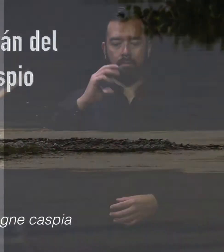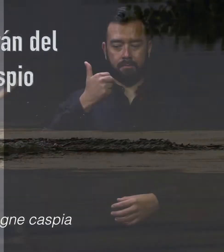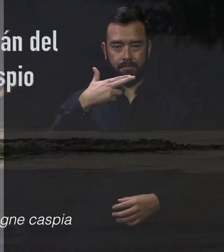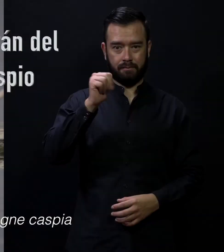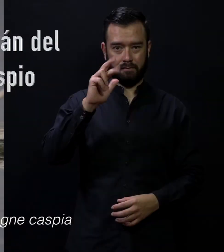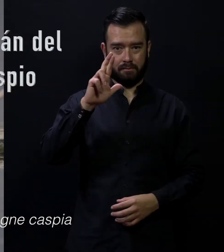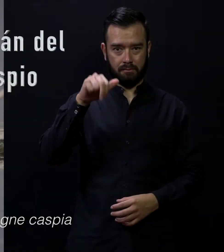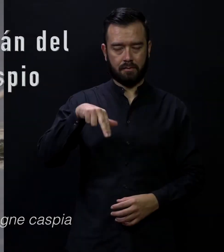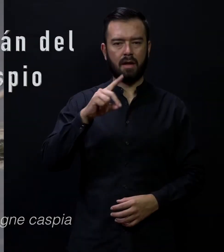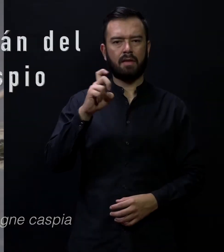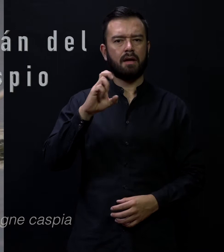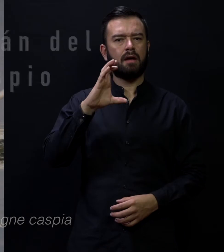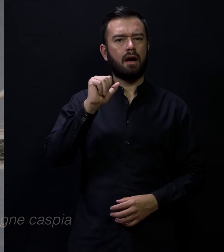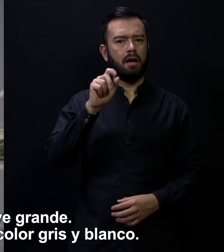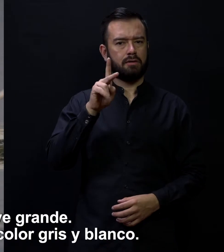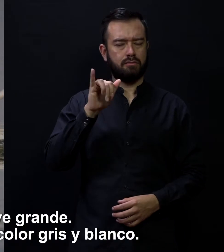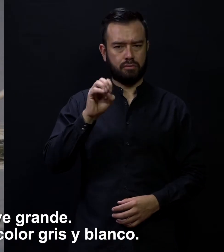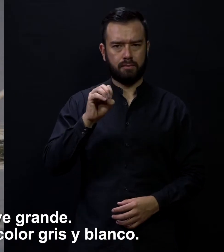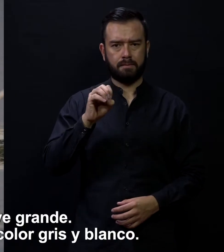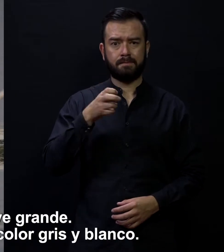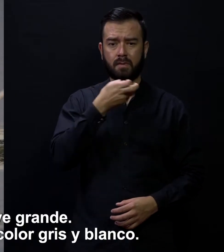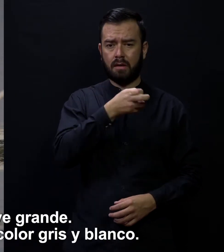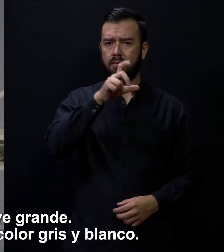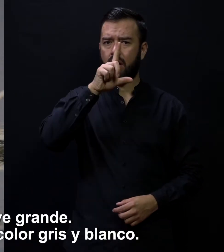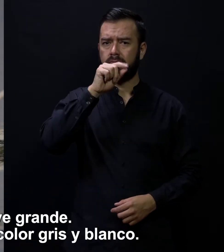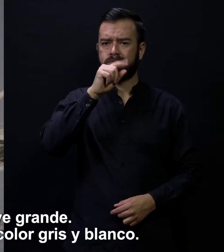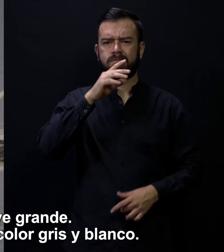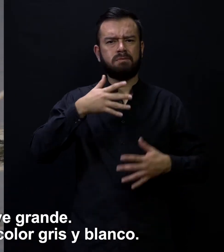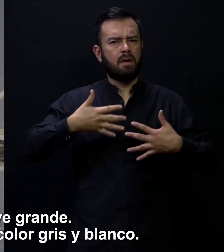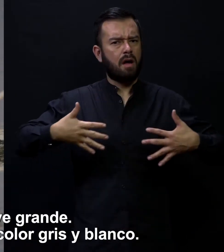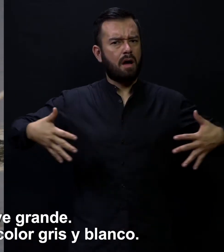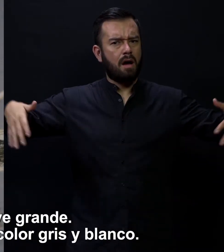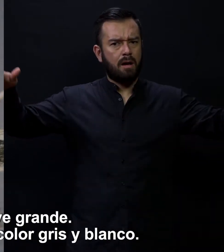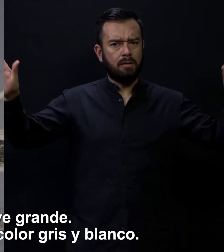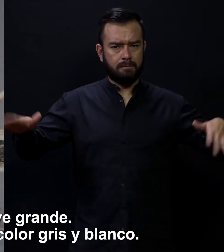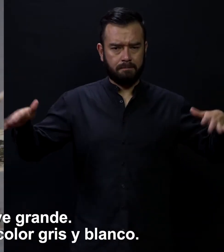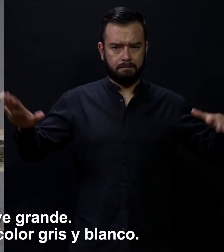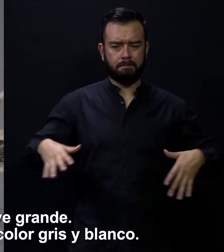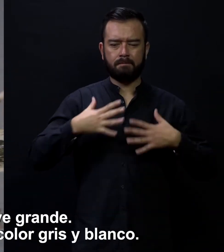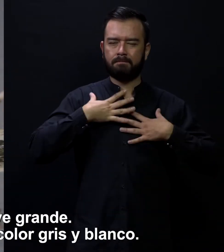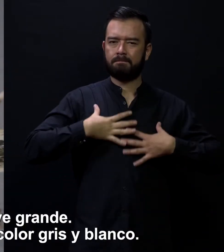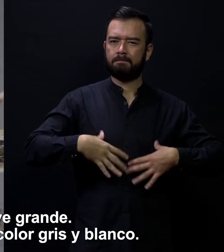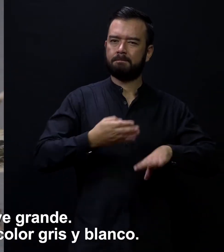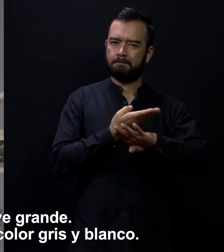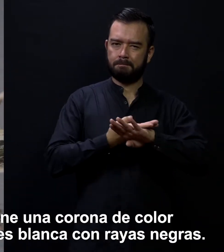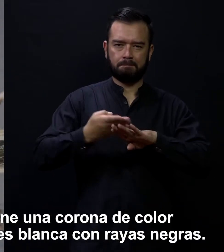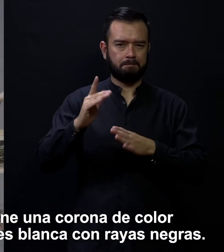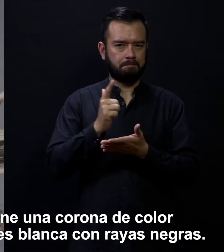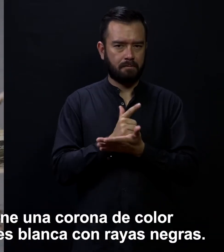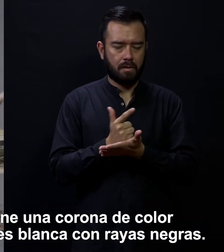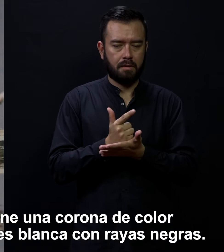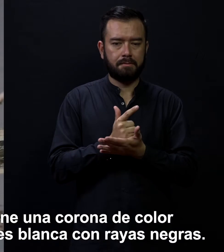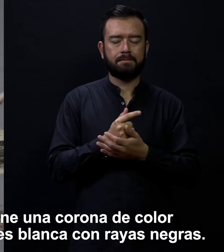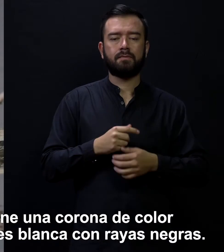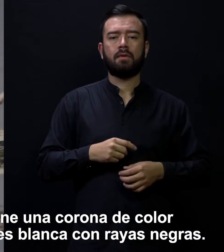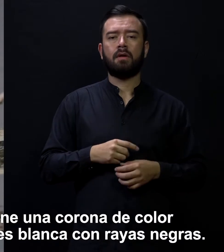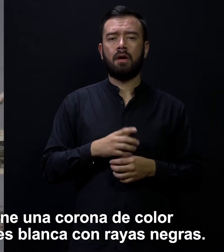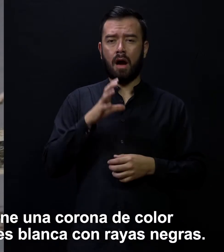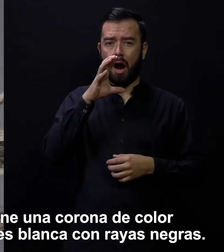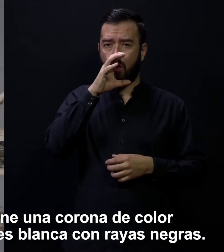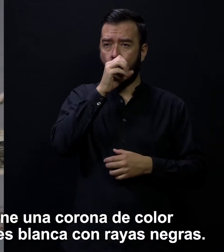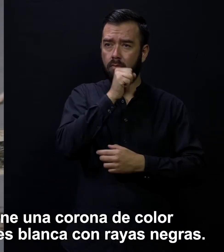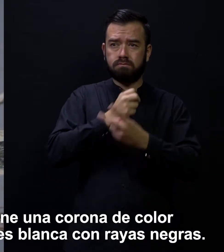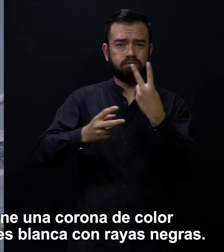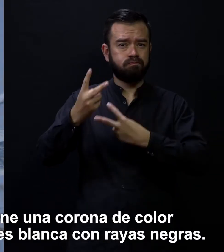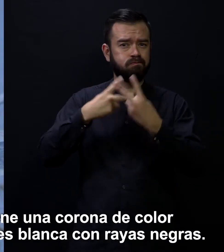Charrán del Caspio Es un ave grande, sus plumas son color gris y blanco. Cuando hace calor, tiene